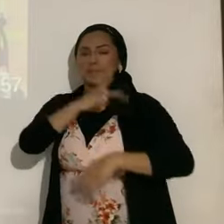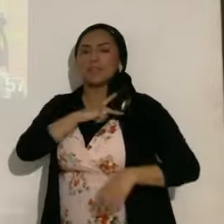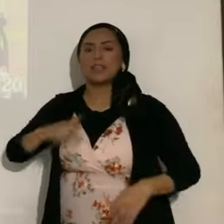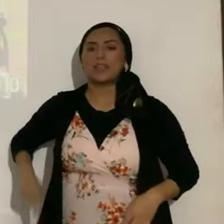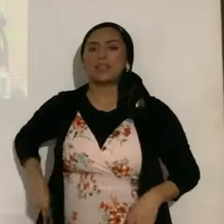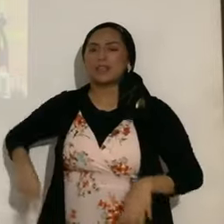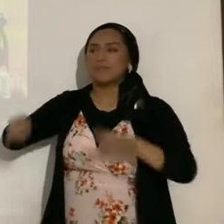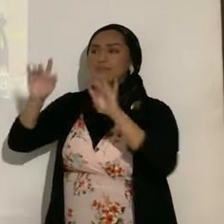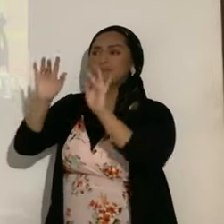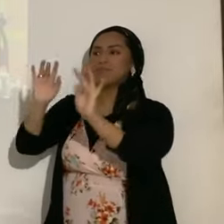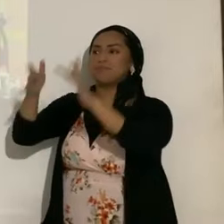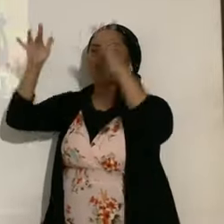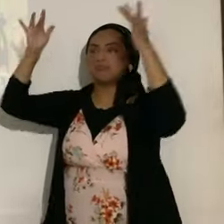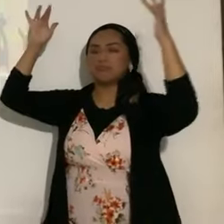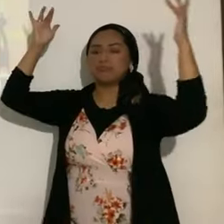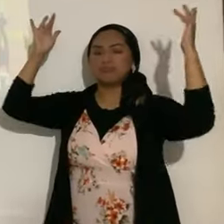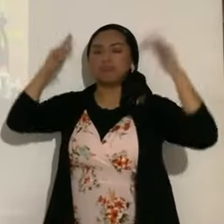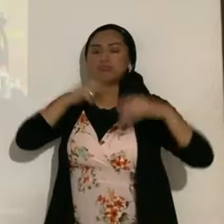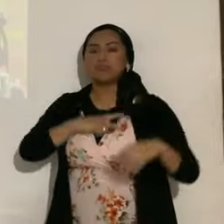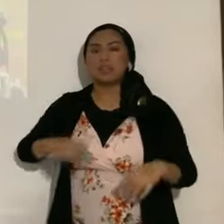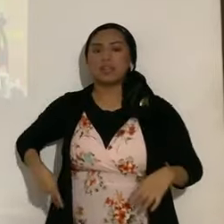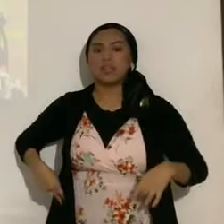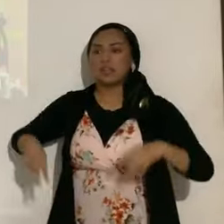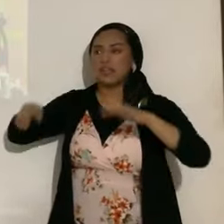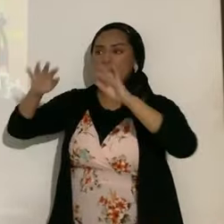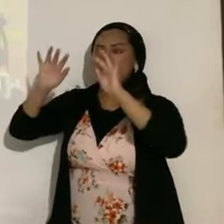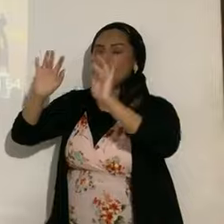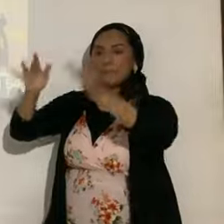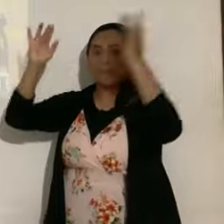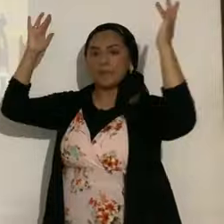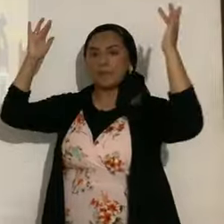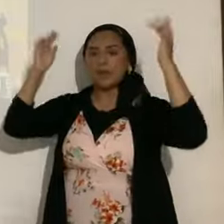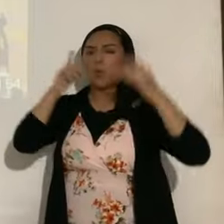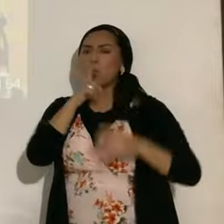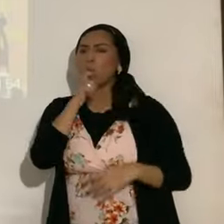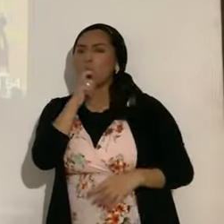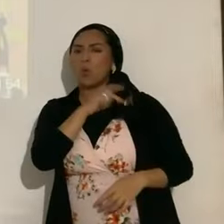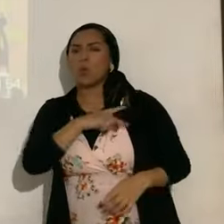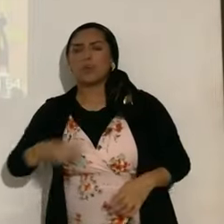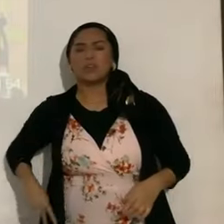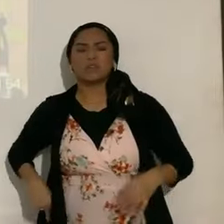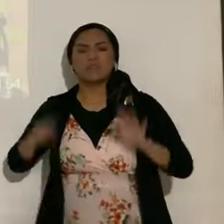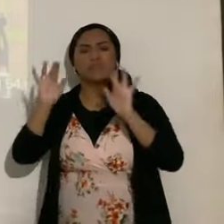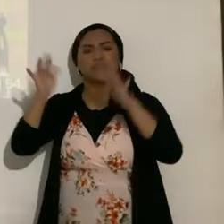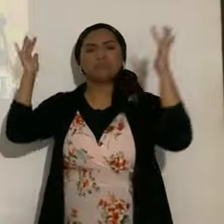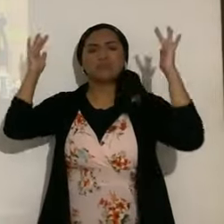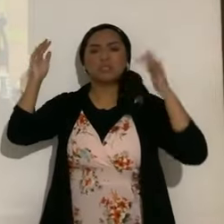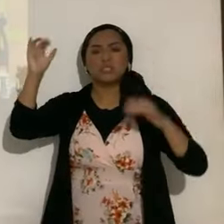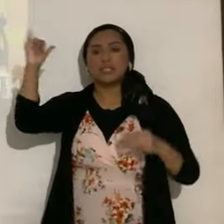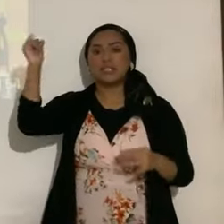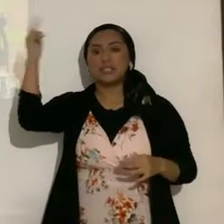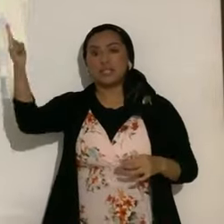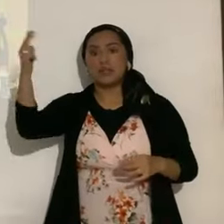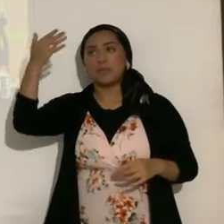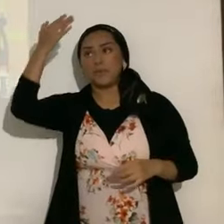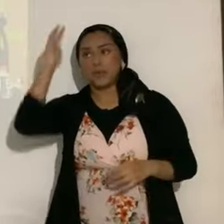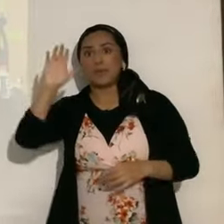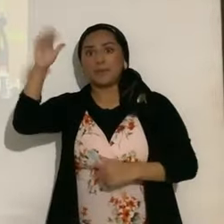de cabot, el rey de gloria. El 10, ¿Quién es este rey de cabot? Yahweh de los ejércitos, él es el